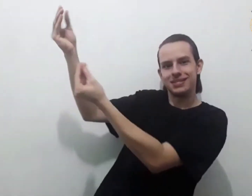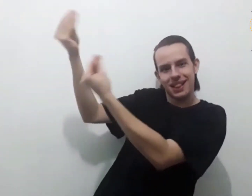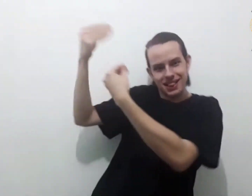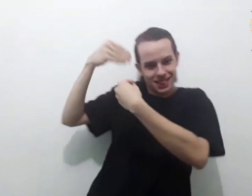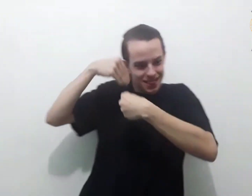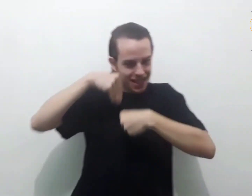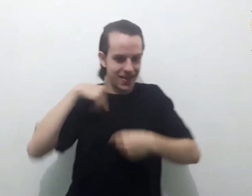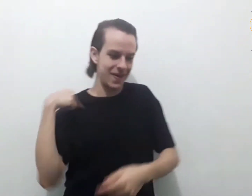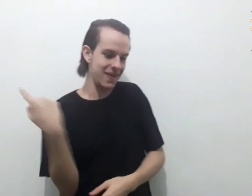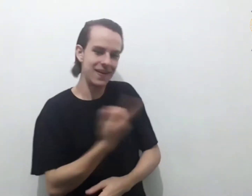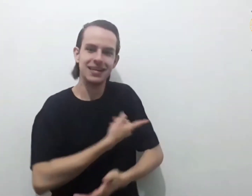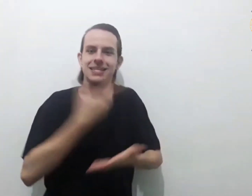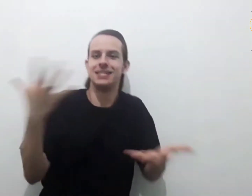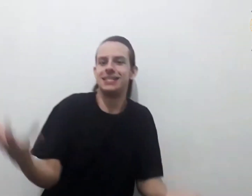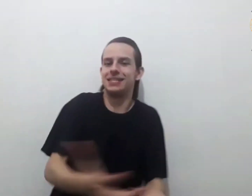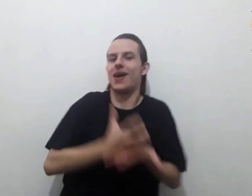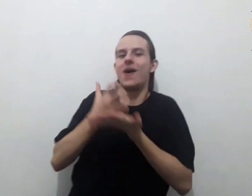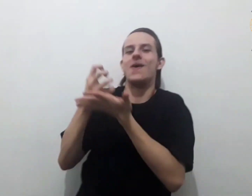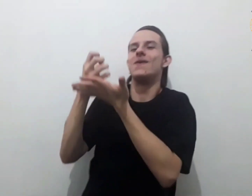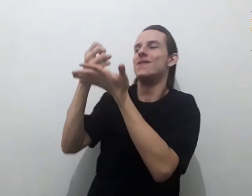salvação nos concedei.